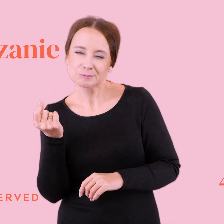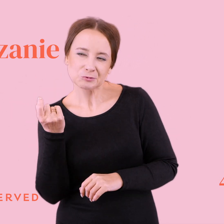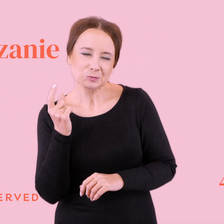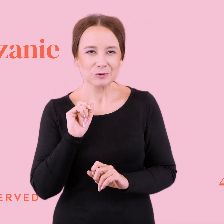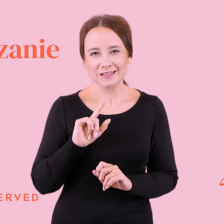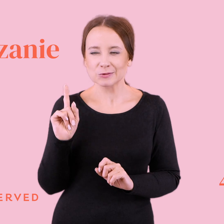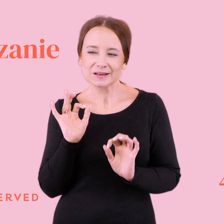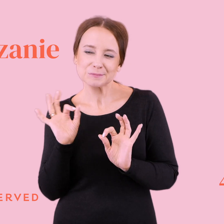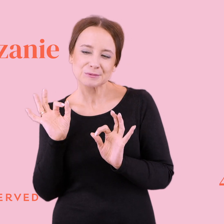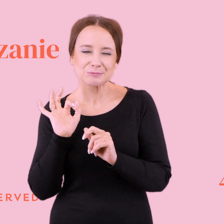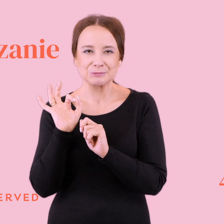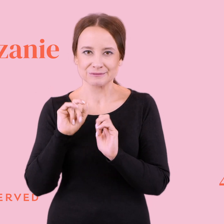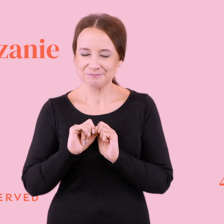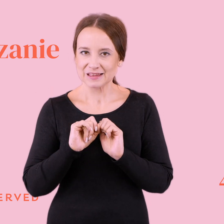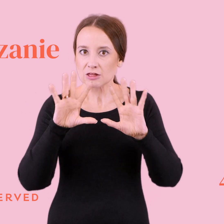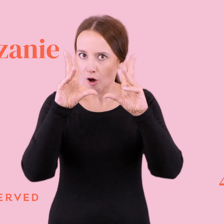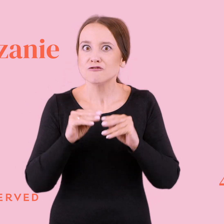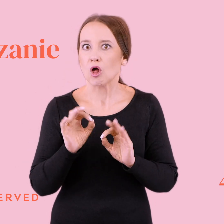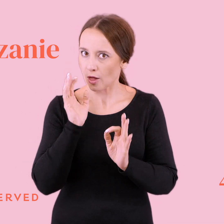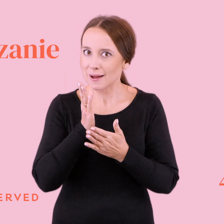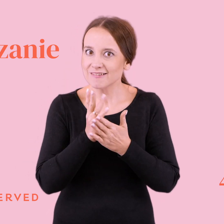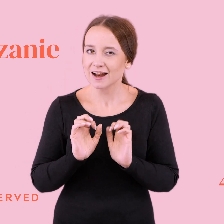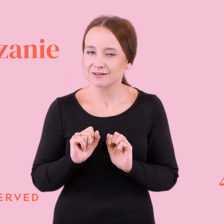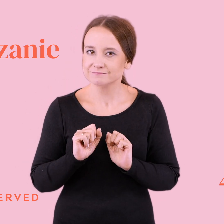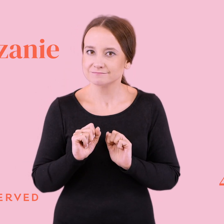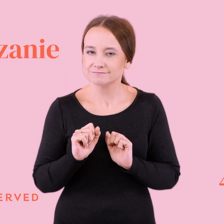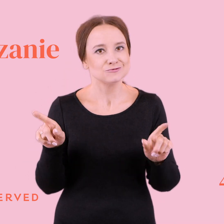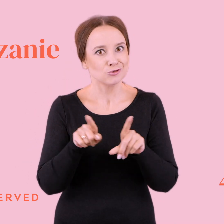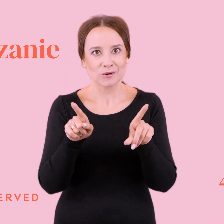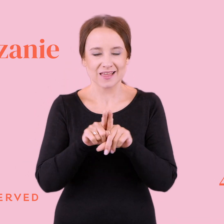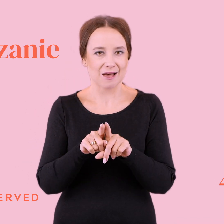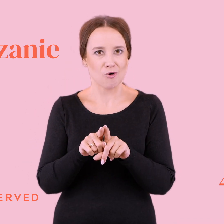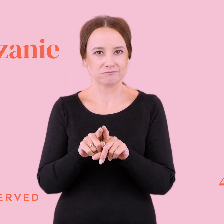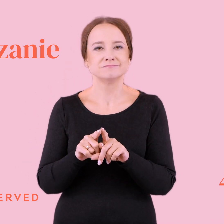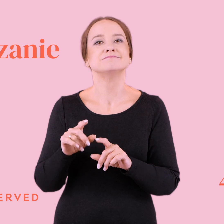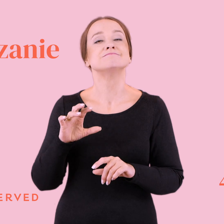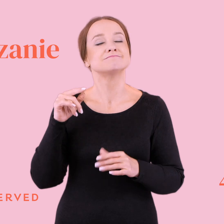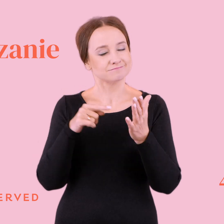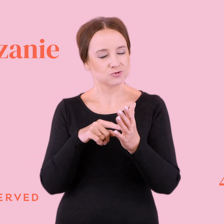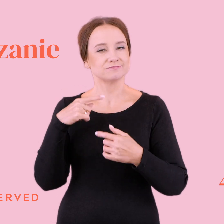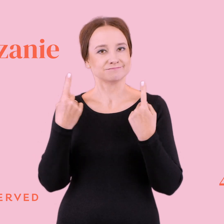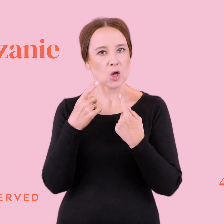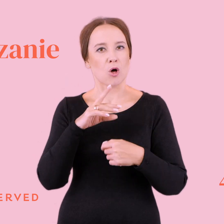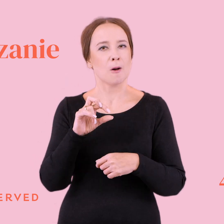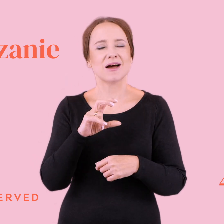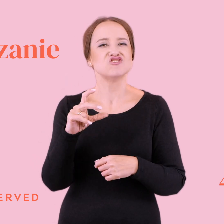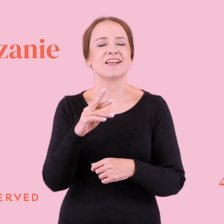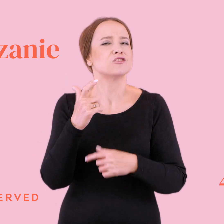ustawki, no. I to oczywiście jest wszystko w dobrej wierze, no. To samo, słuchajcie, odrobaczanie, uważam, robią nam psy. Jak